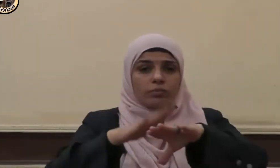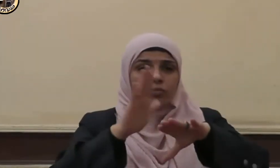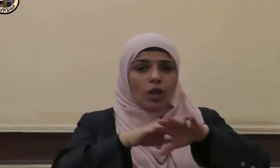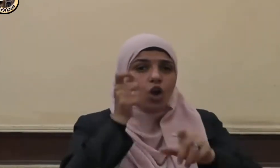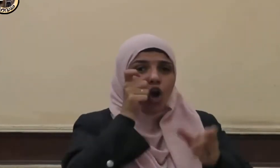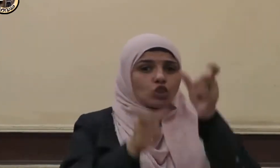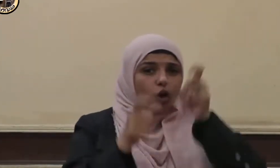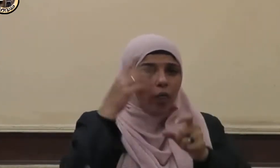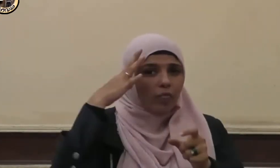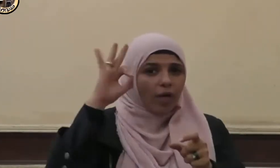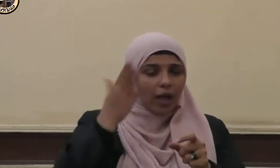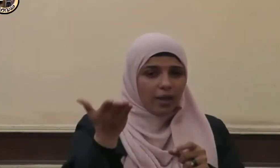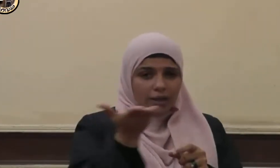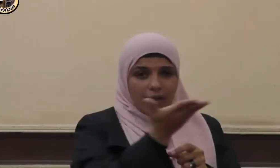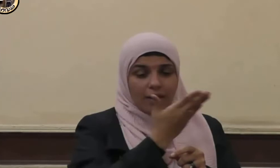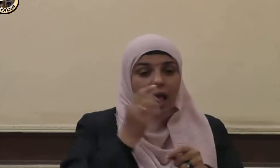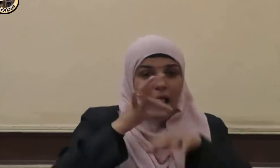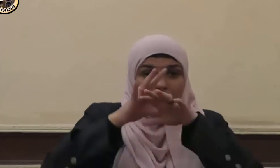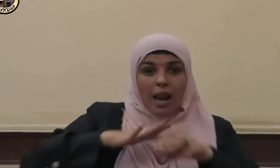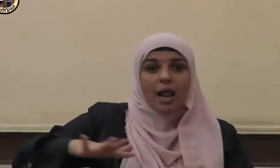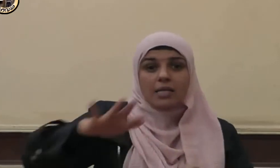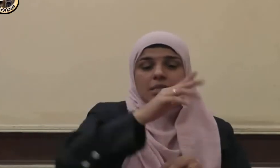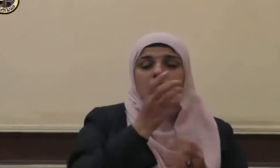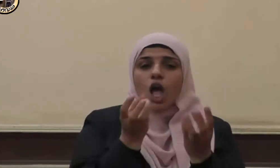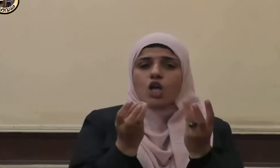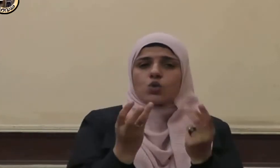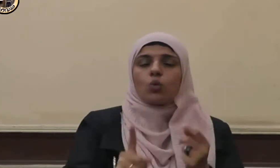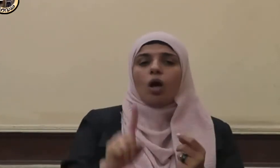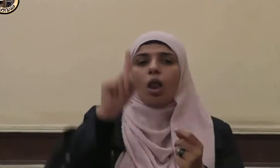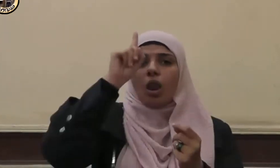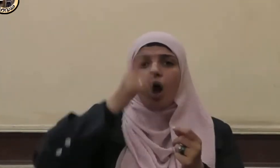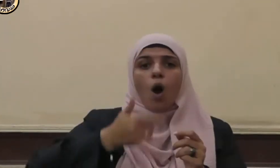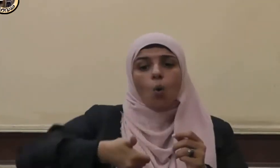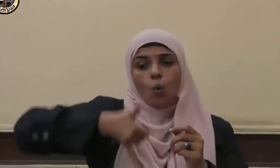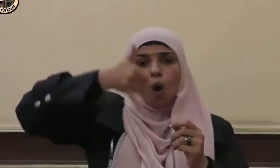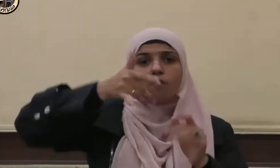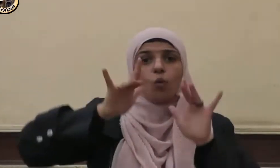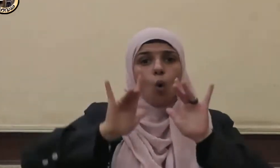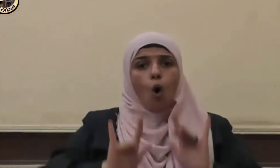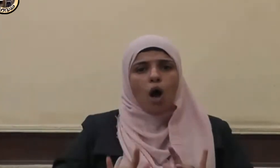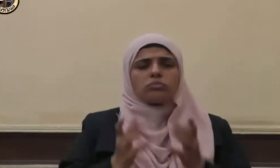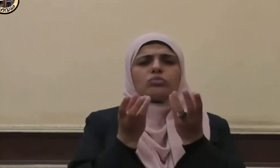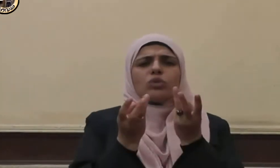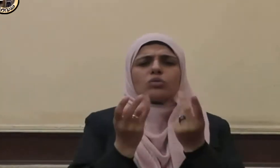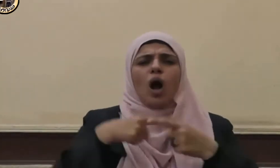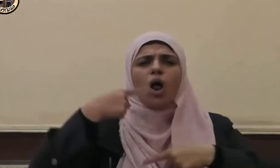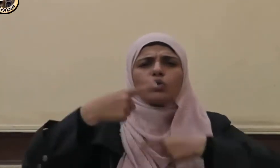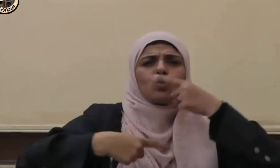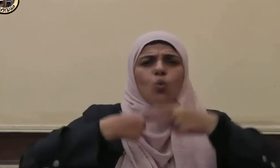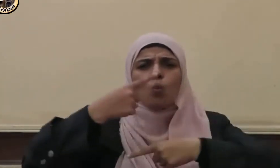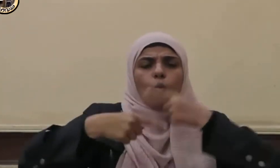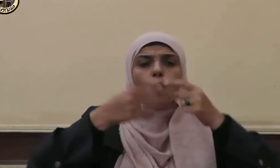الذين يذكرون الله قياماً وقعوداً وعلى ذنوبهم